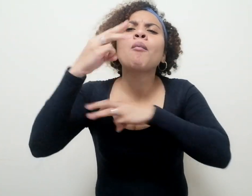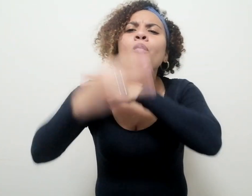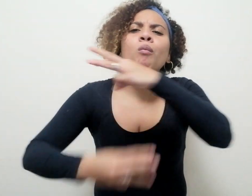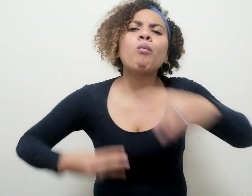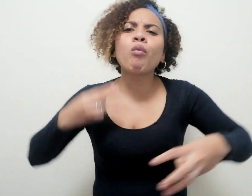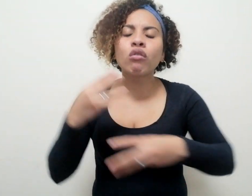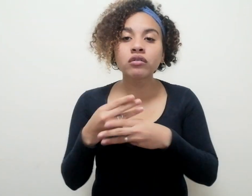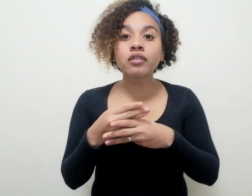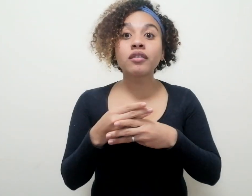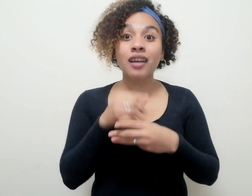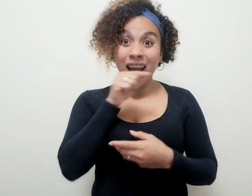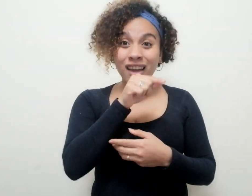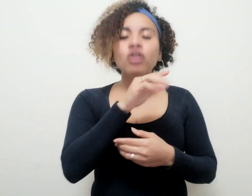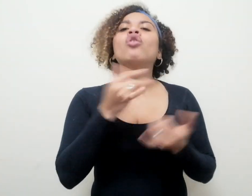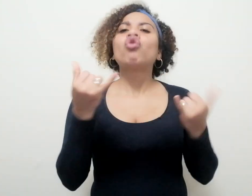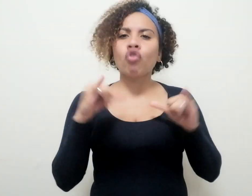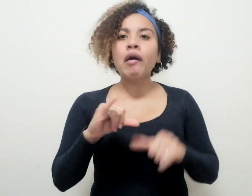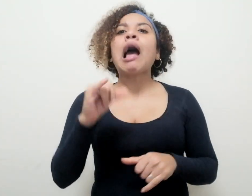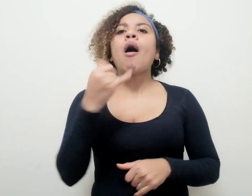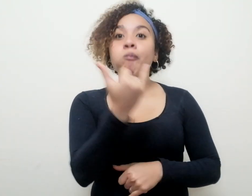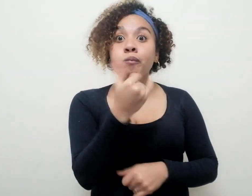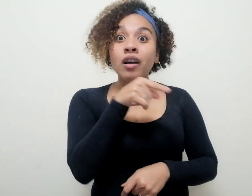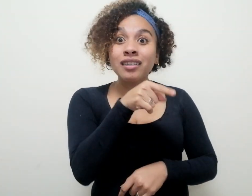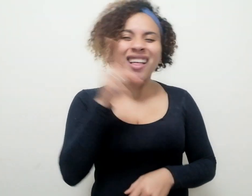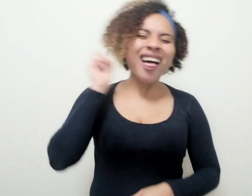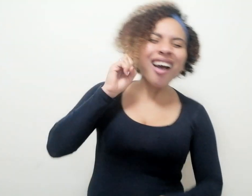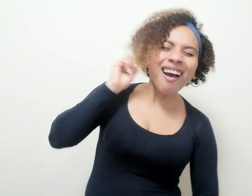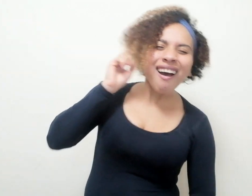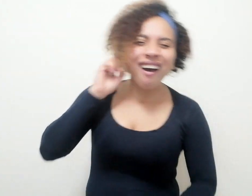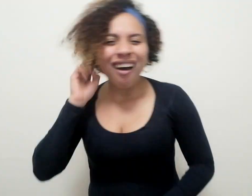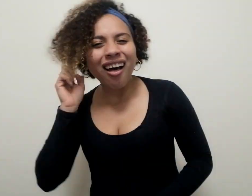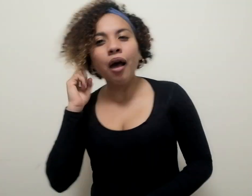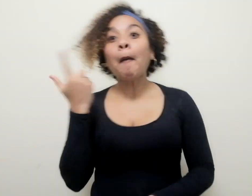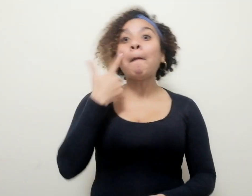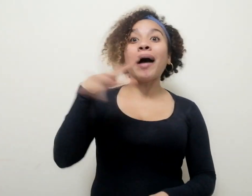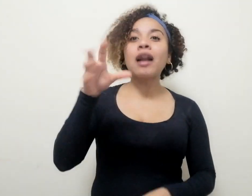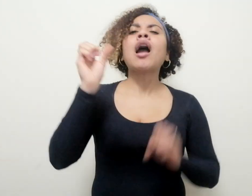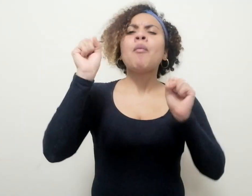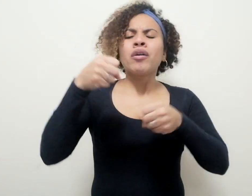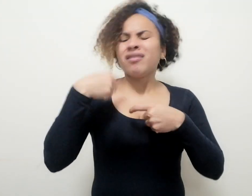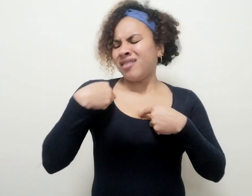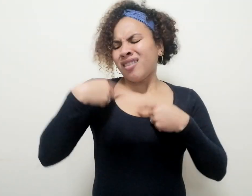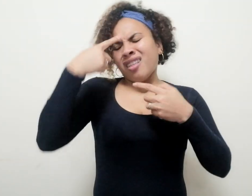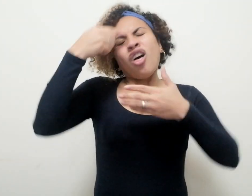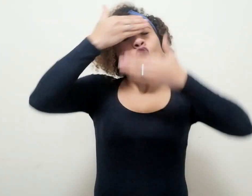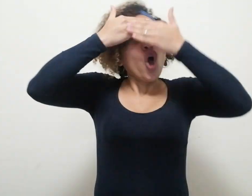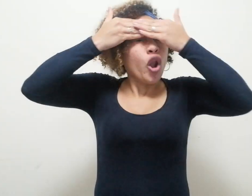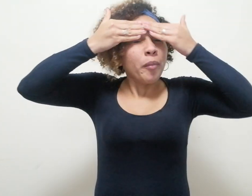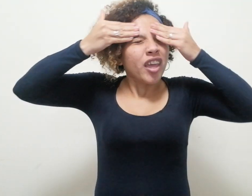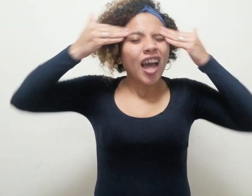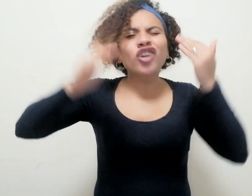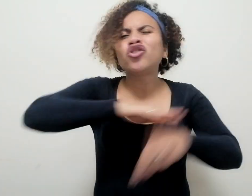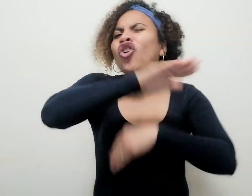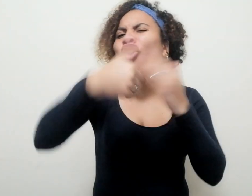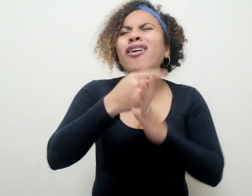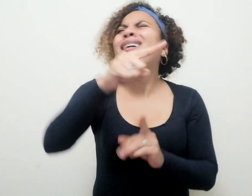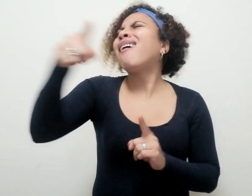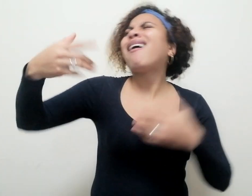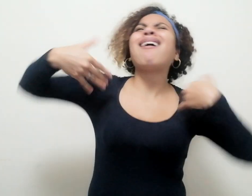en donde todavía hay esa borrachera que parece capaz de librarnos de todo lo que nos rodea, la seguimos